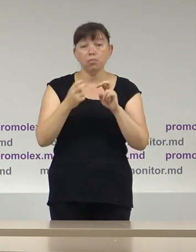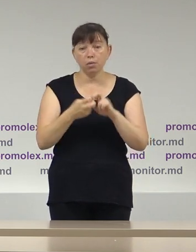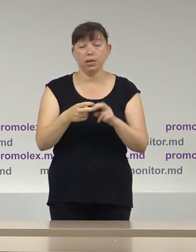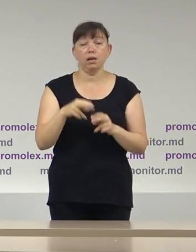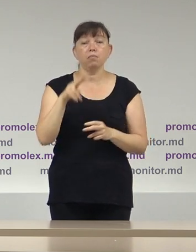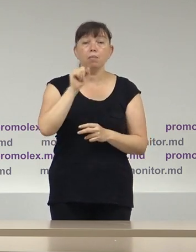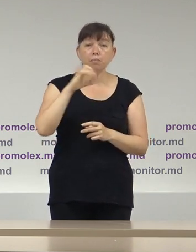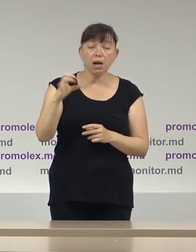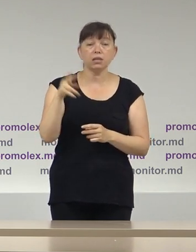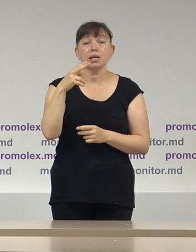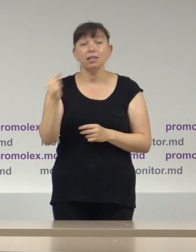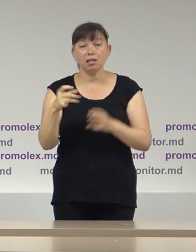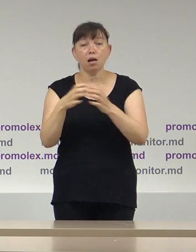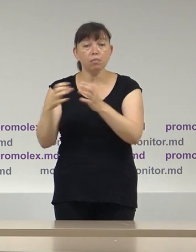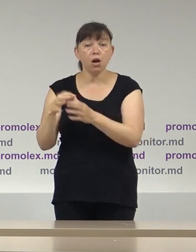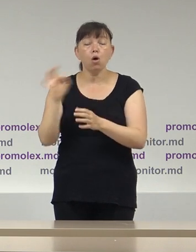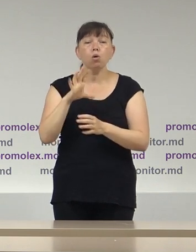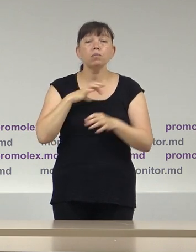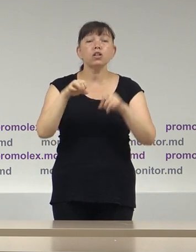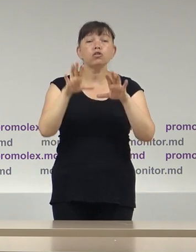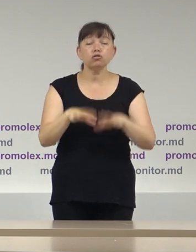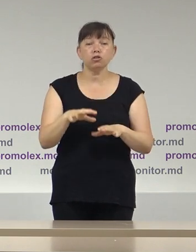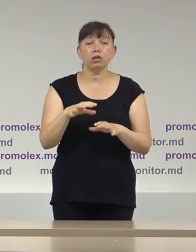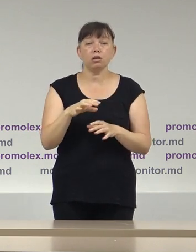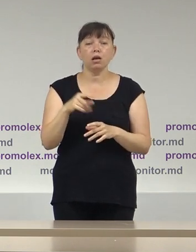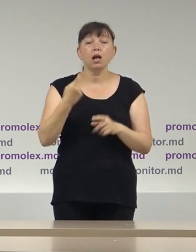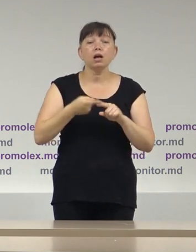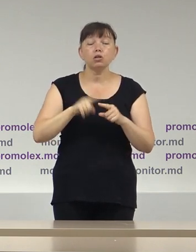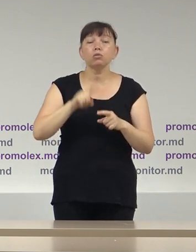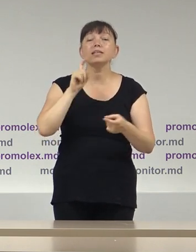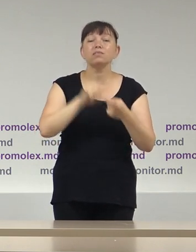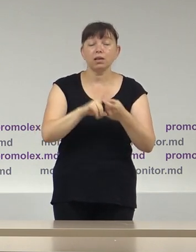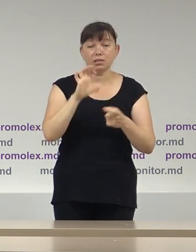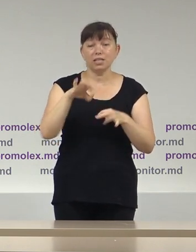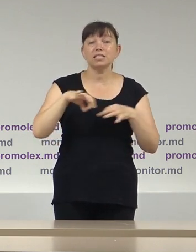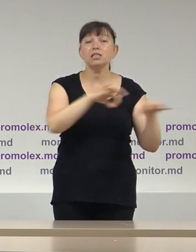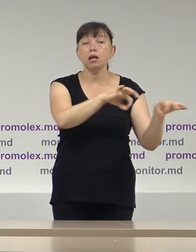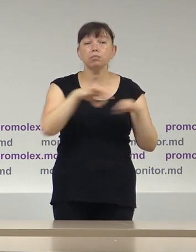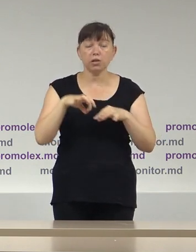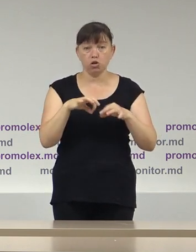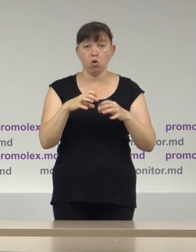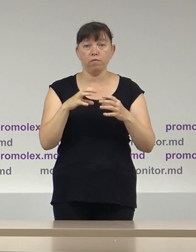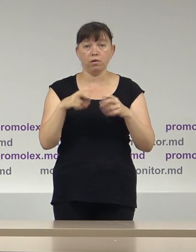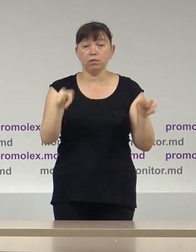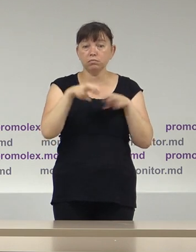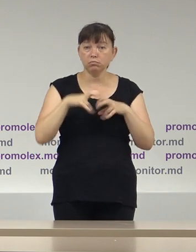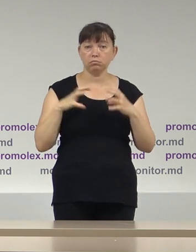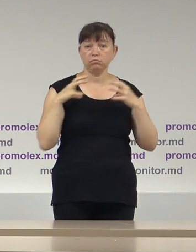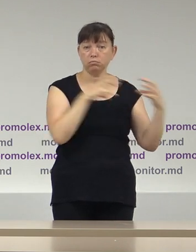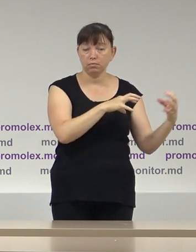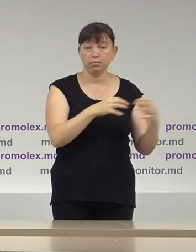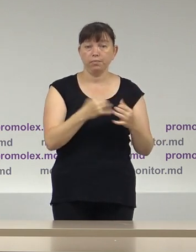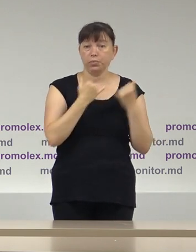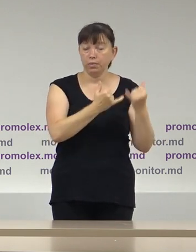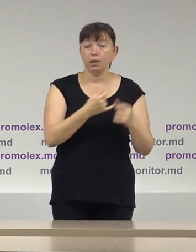Adevăr și PAS, privind adoptarea unui hotărâri cu privire la aspectele ce țin de transport organizat. În acest sens, voi